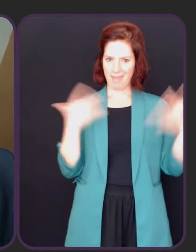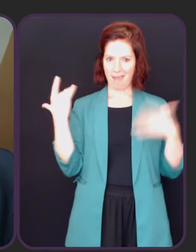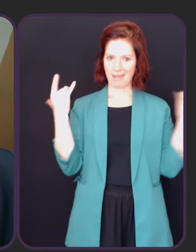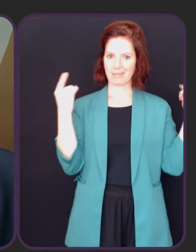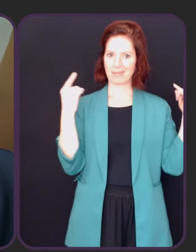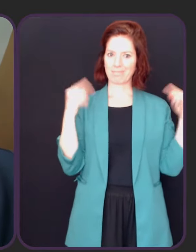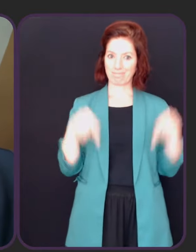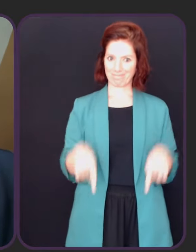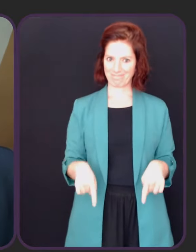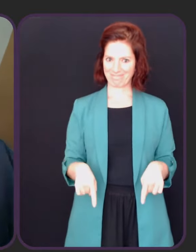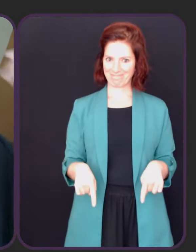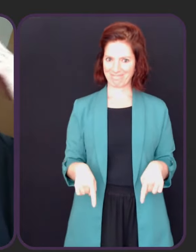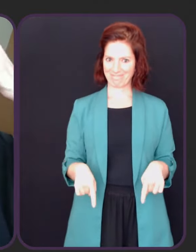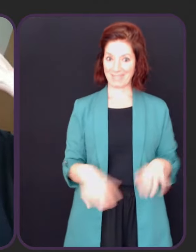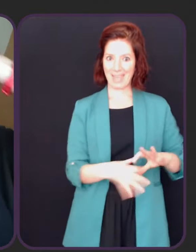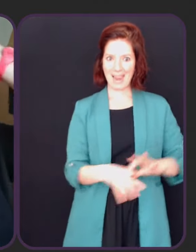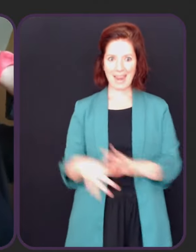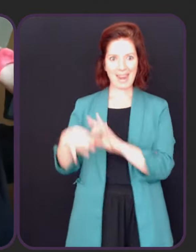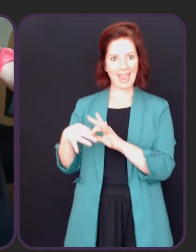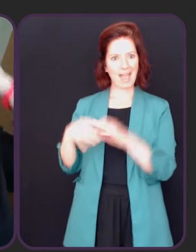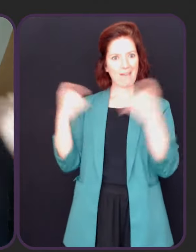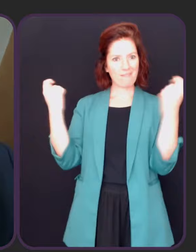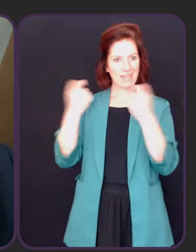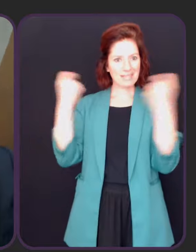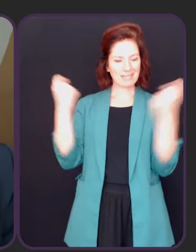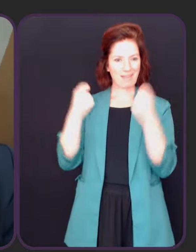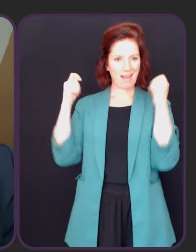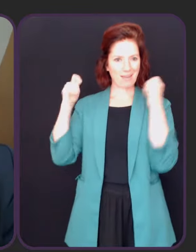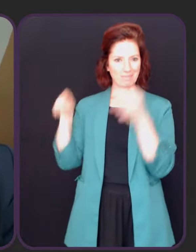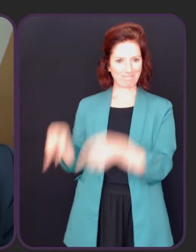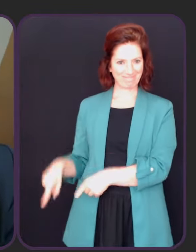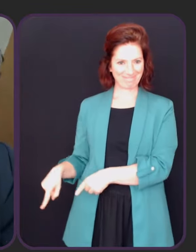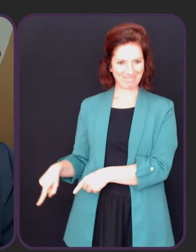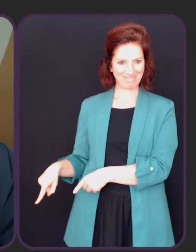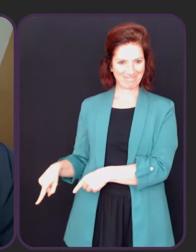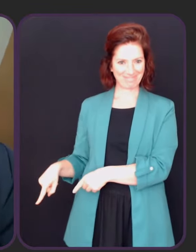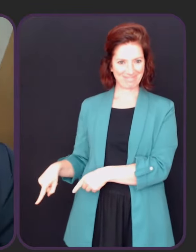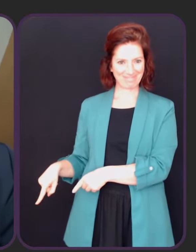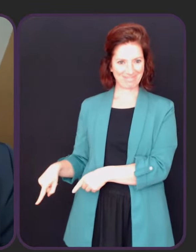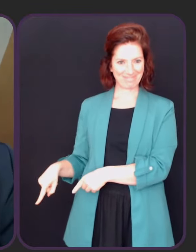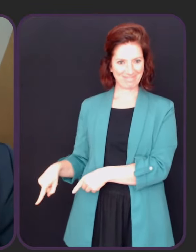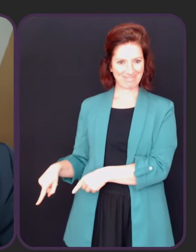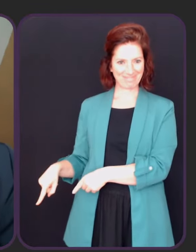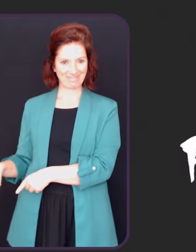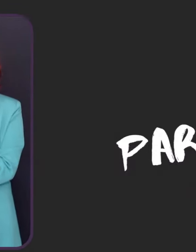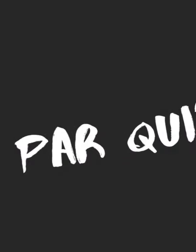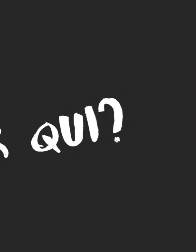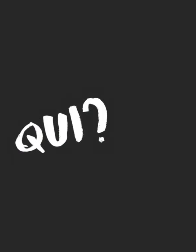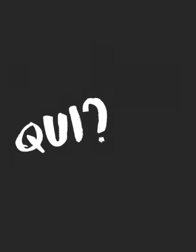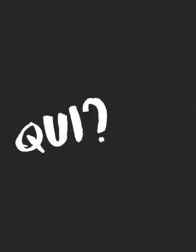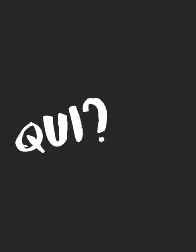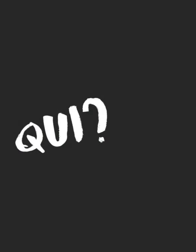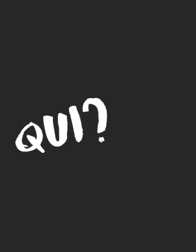et financée par le festival Les Fenêtres de l'Avent qui a lieu tous les mois de décembre à Eiffel.